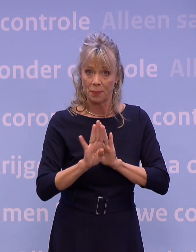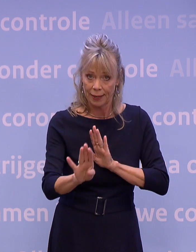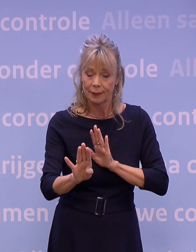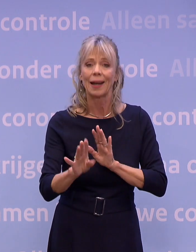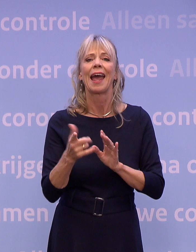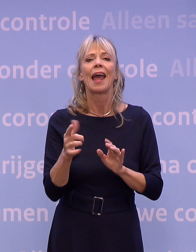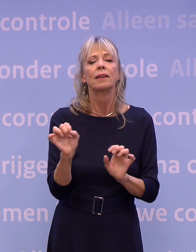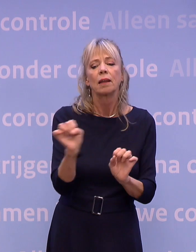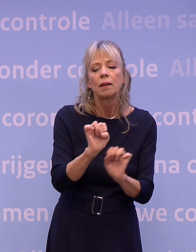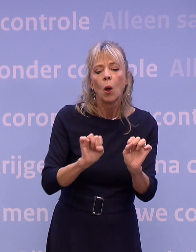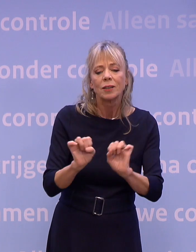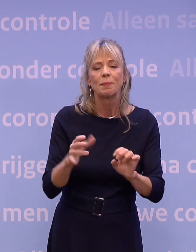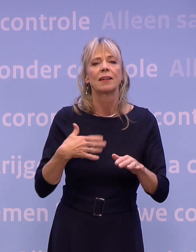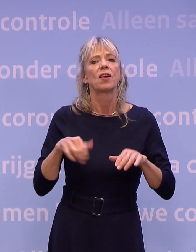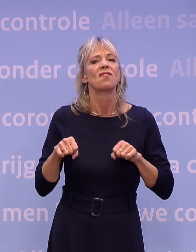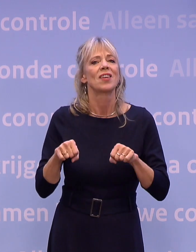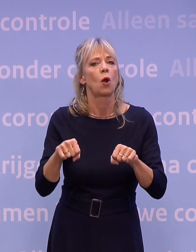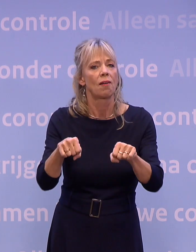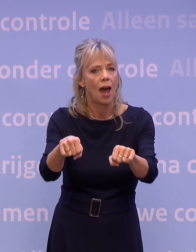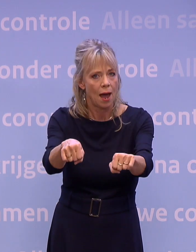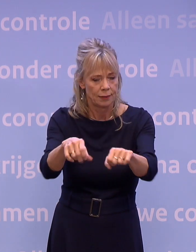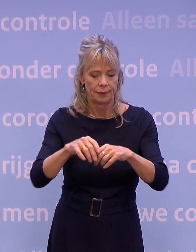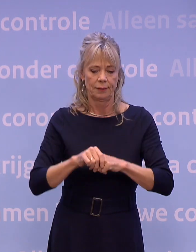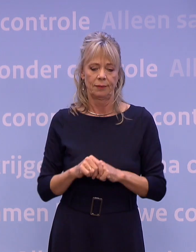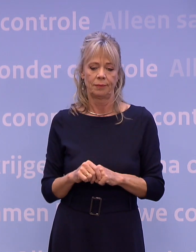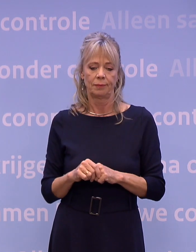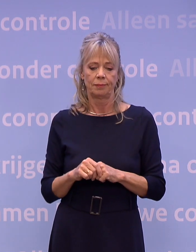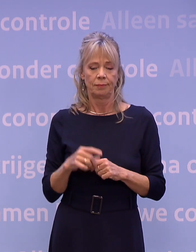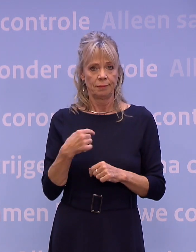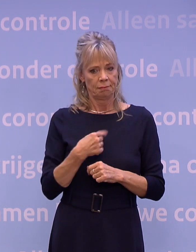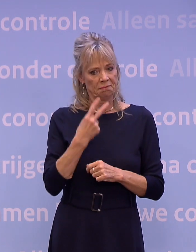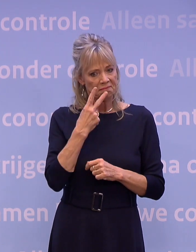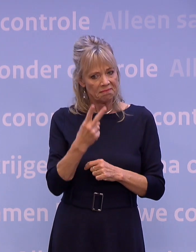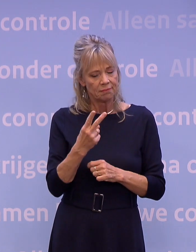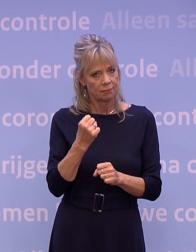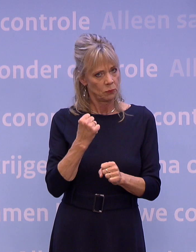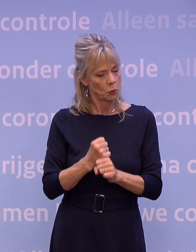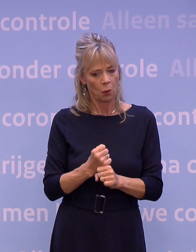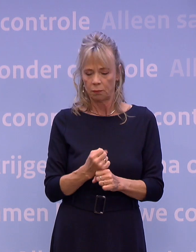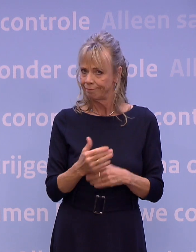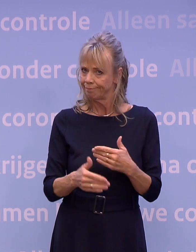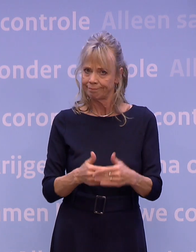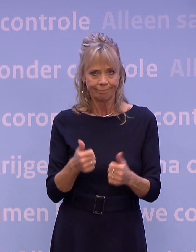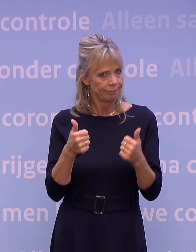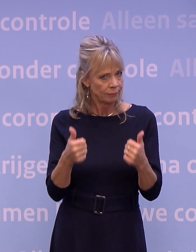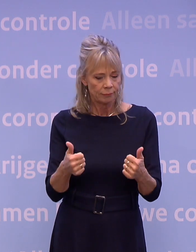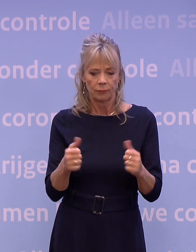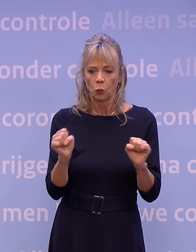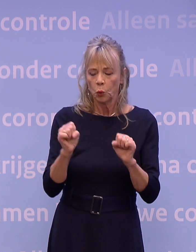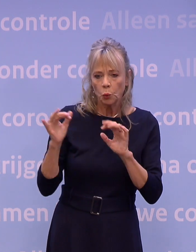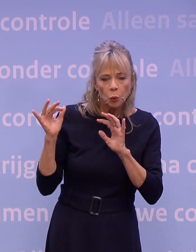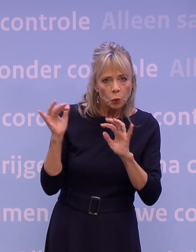winkelwagentjes. En als we ter plekke zien dat het toch niet goed gaat, omdat het bijvoorbeeld te druk wordt,